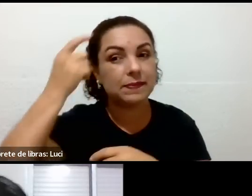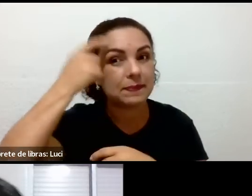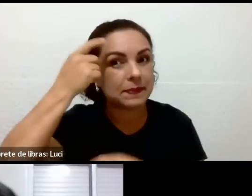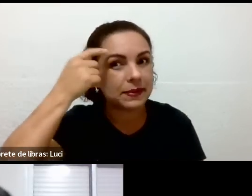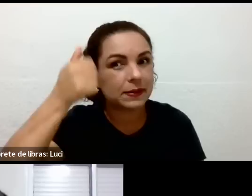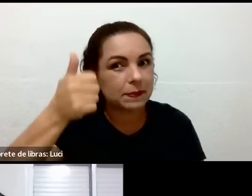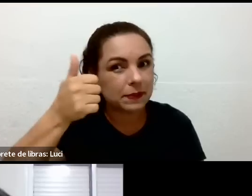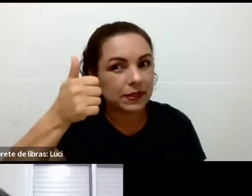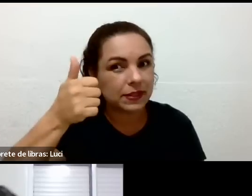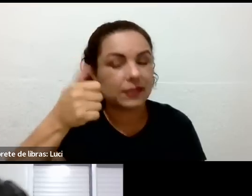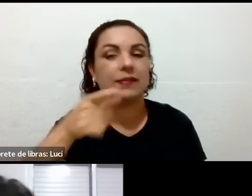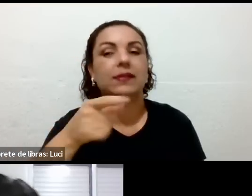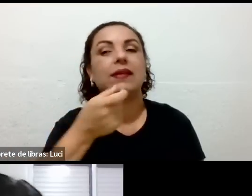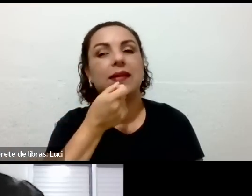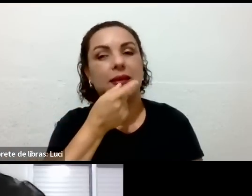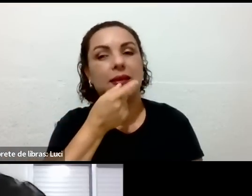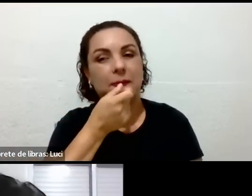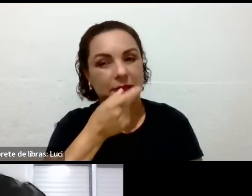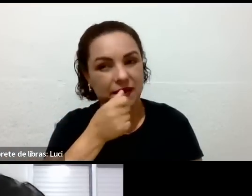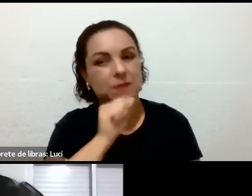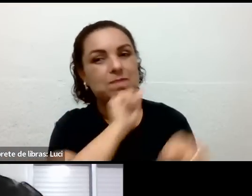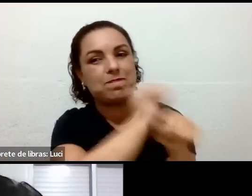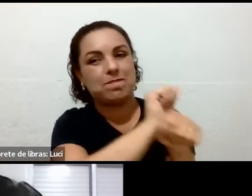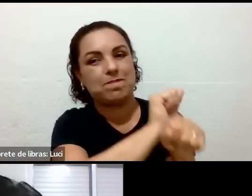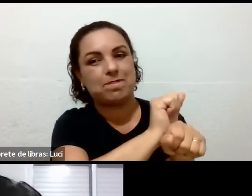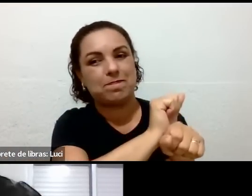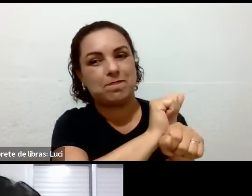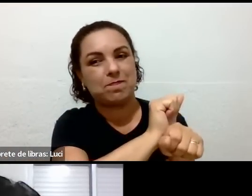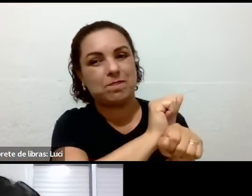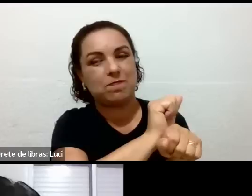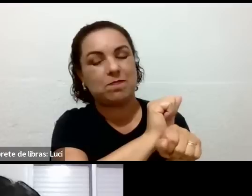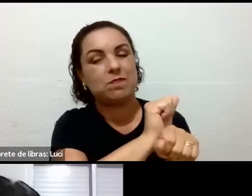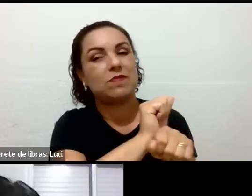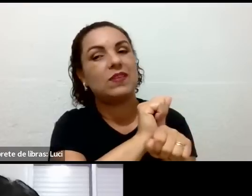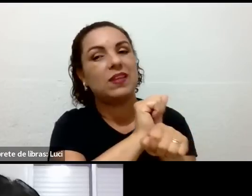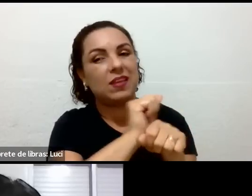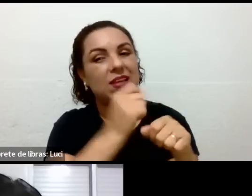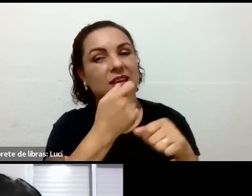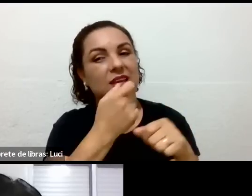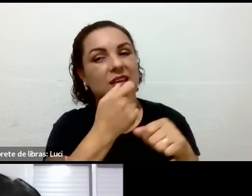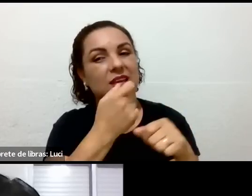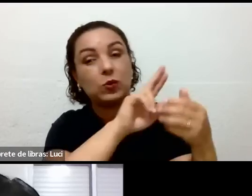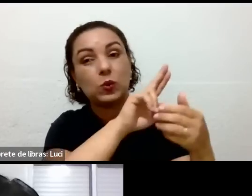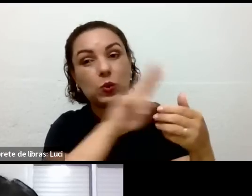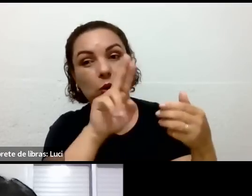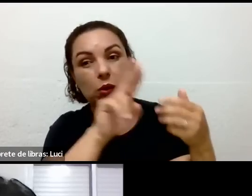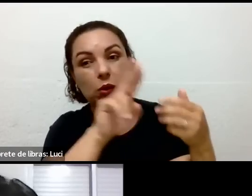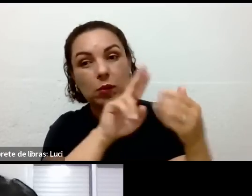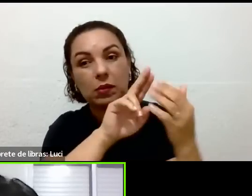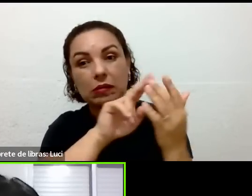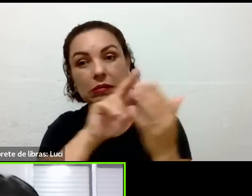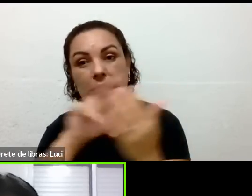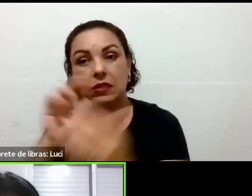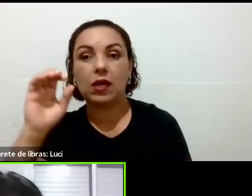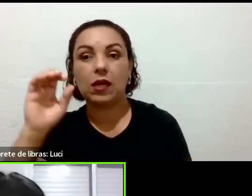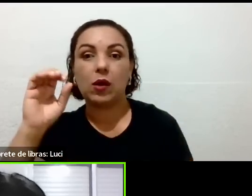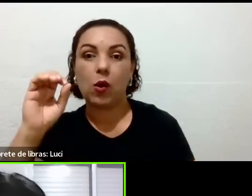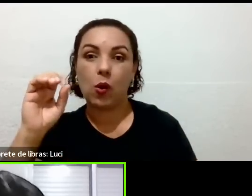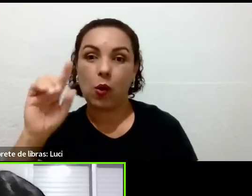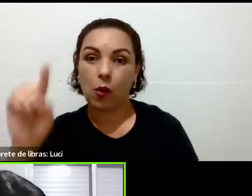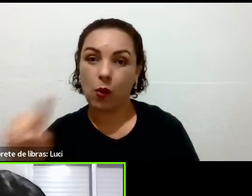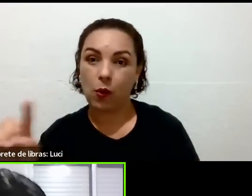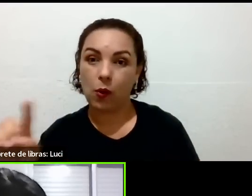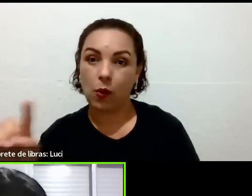esses remédios. Principalmente, esse terminado com o Zol, aí, o Meprazol, o Pantaprazol. É, o melhor é o